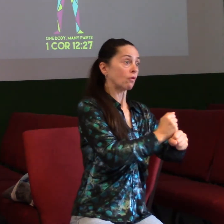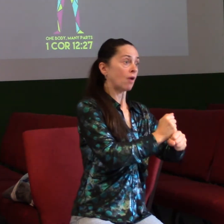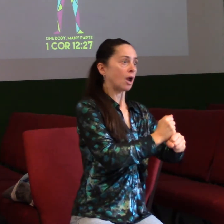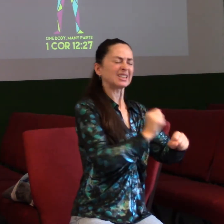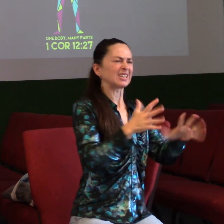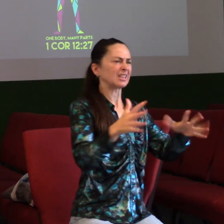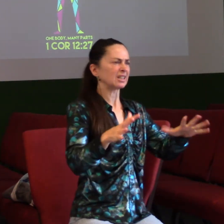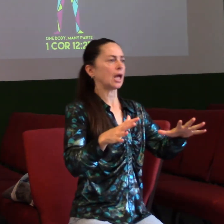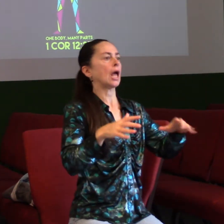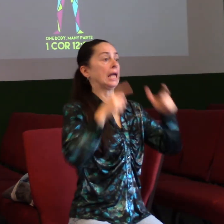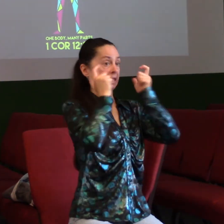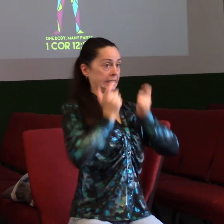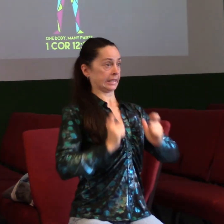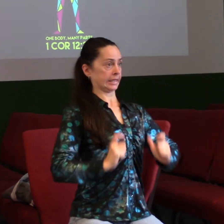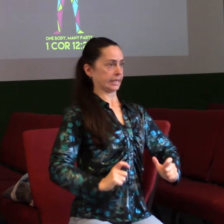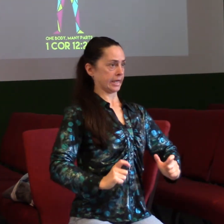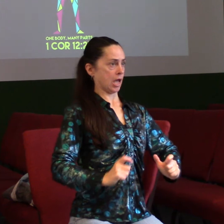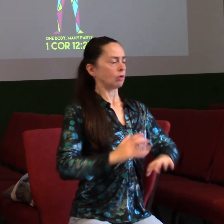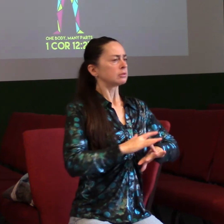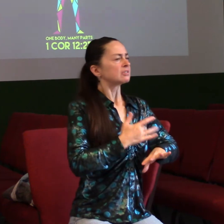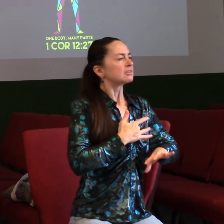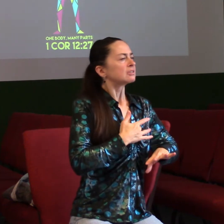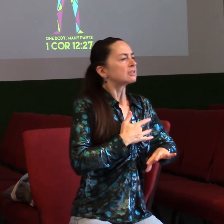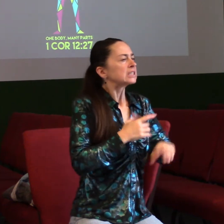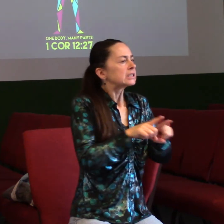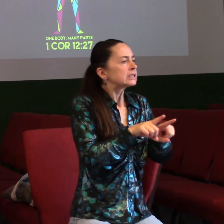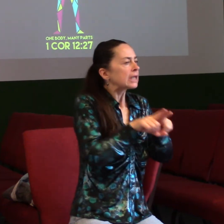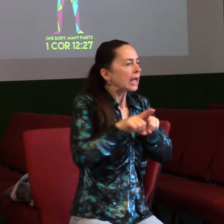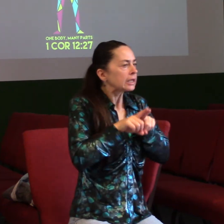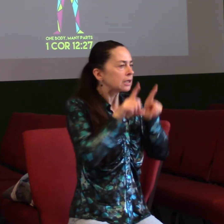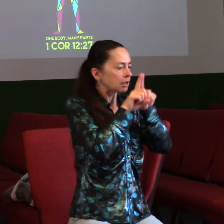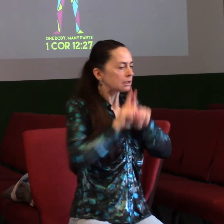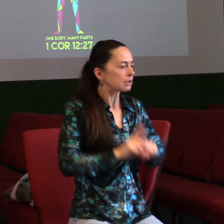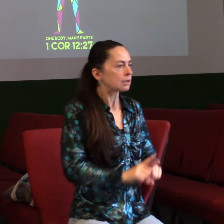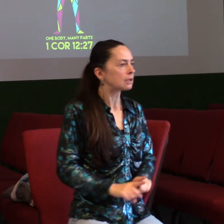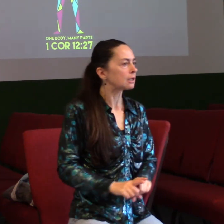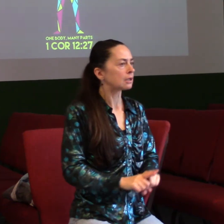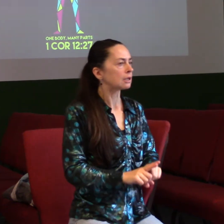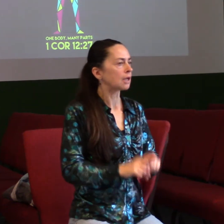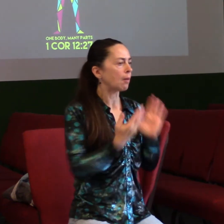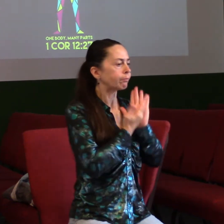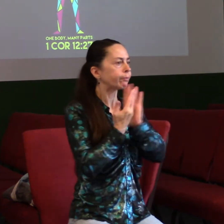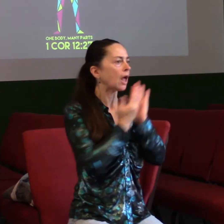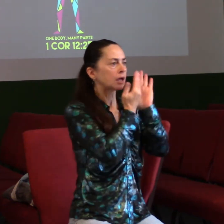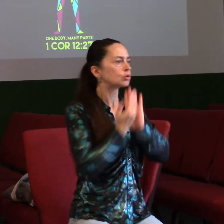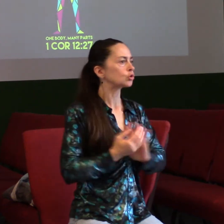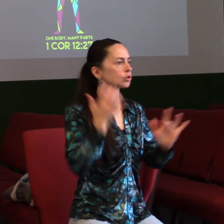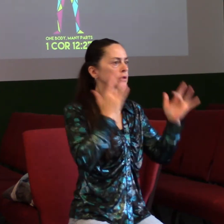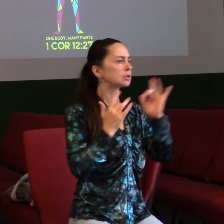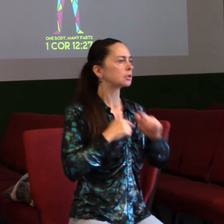které prostě cítí stejně, které k sobě patří. Kde nejsou, kde si lidé navzájem neříkají, co musíš dělat a co já